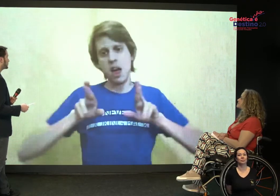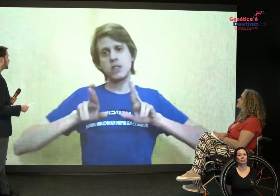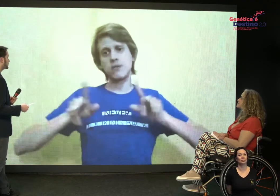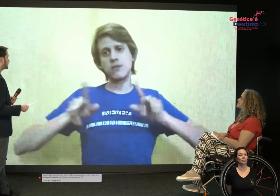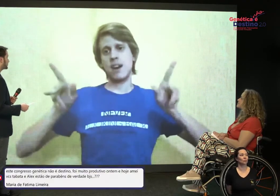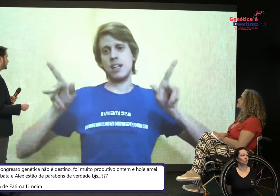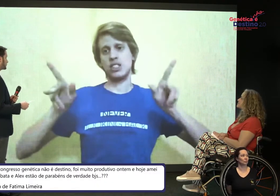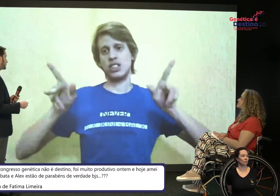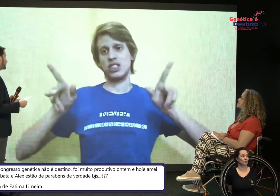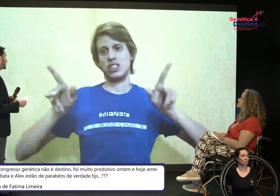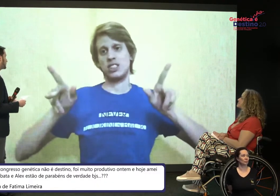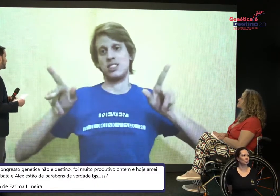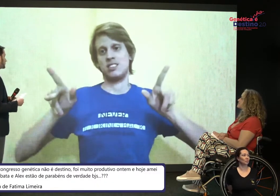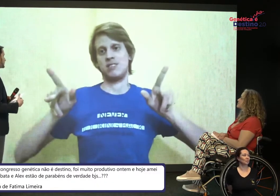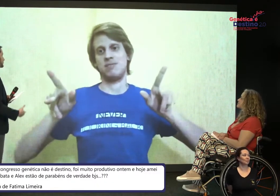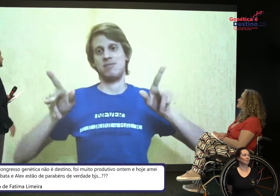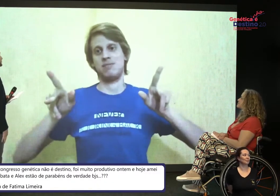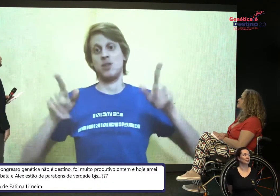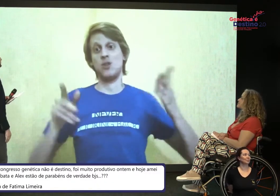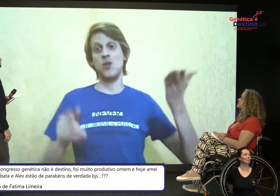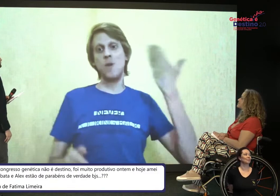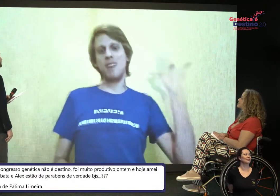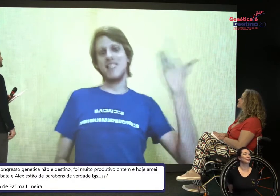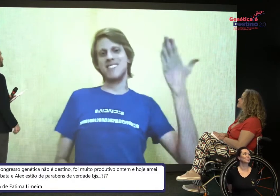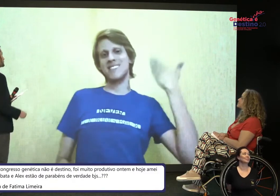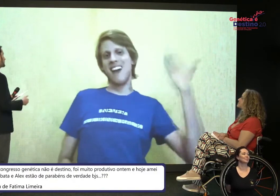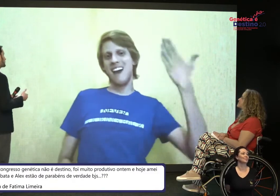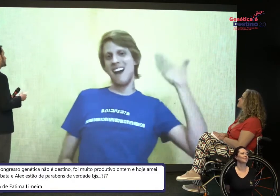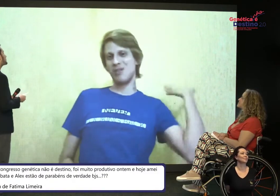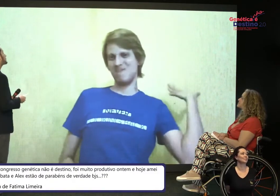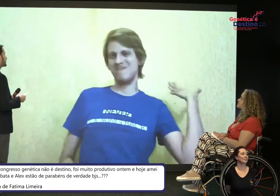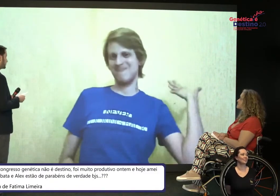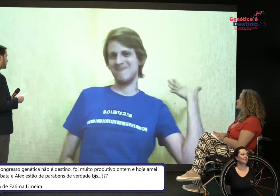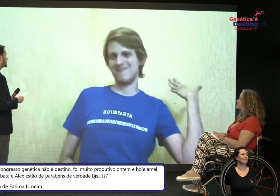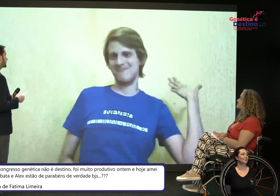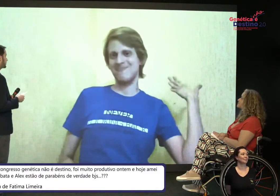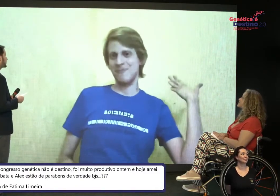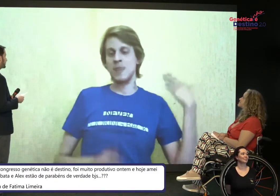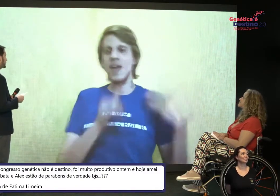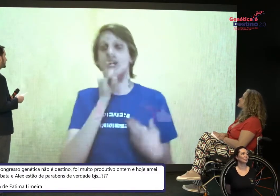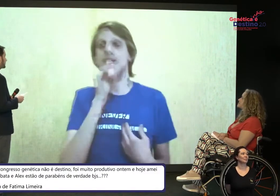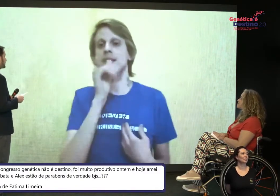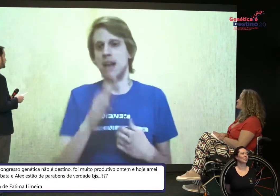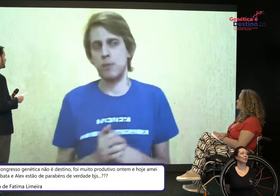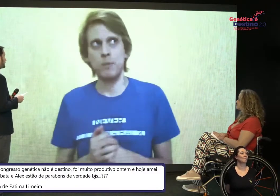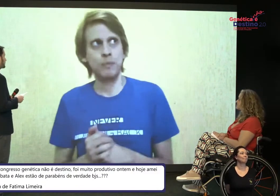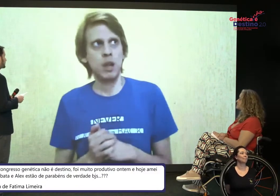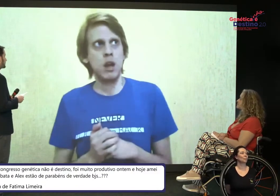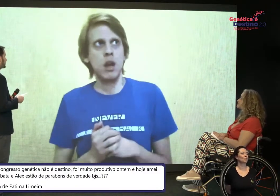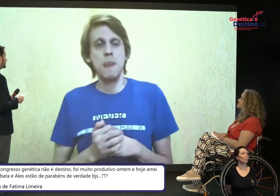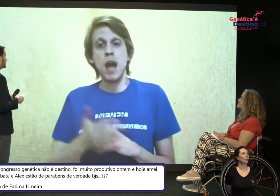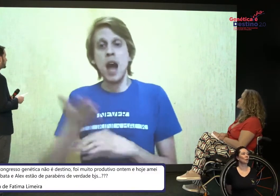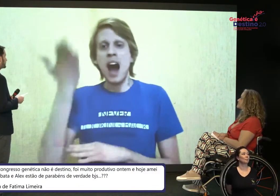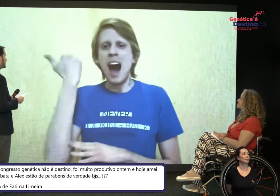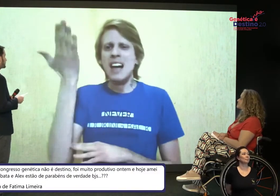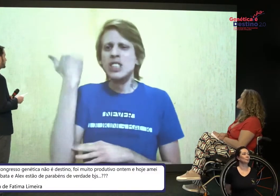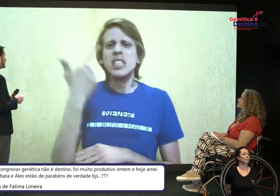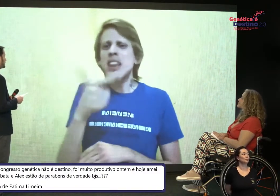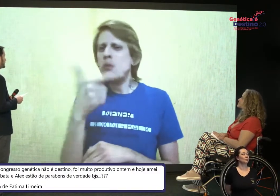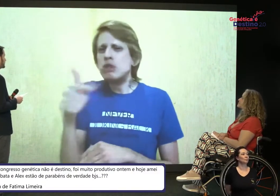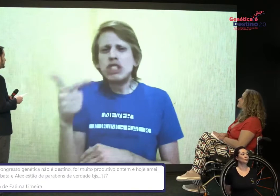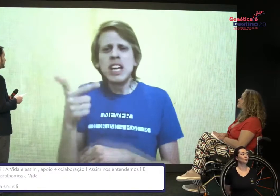estou falando de hoje, as coisas estão sendo vistas de uma forma diferente do passado. Então, por exemplo,